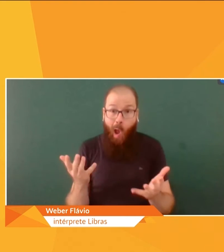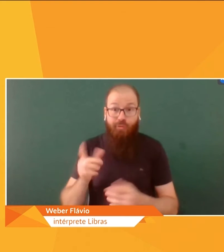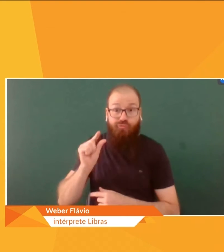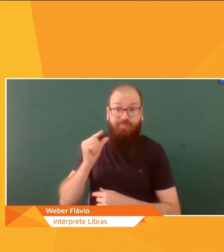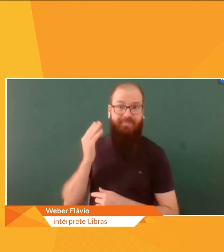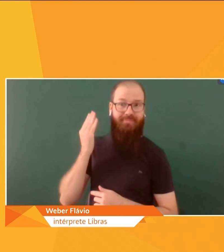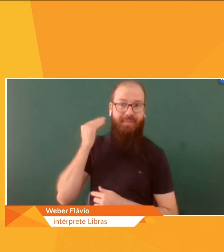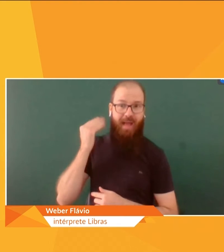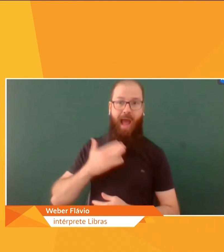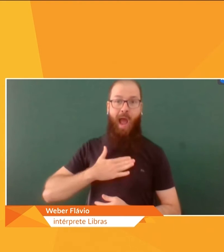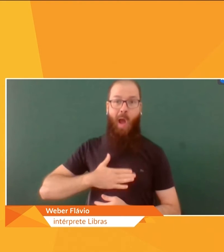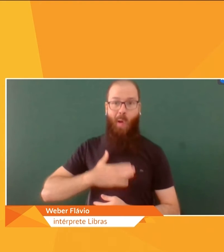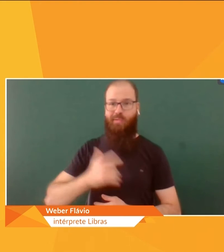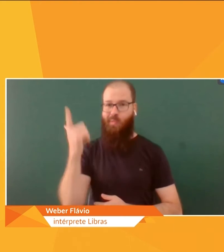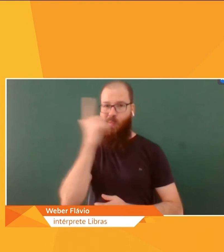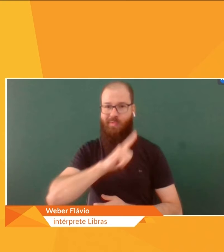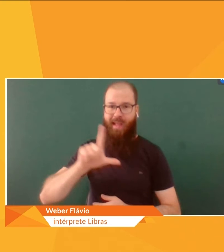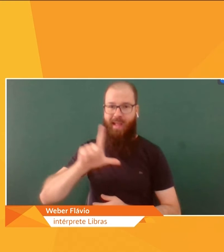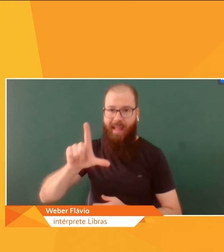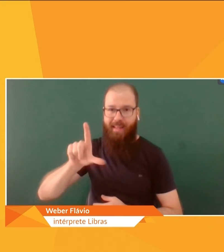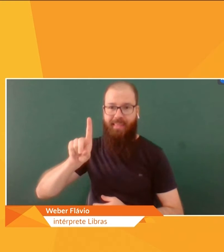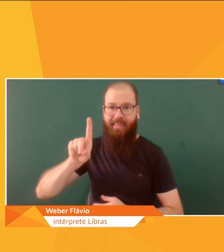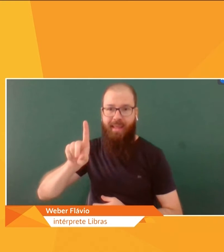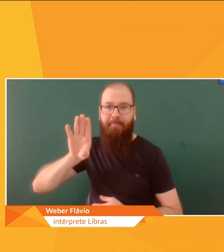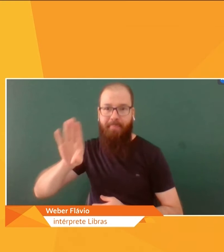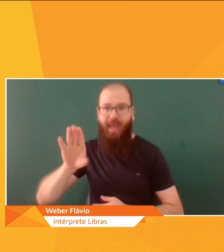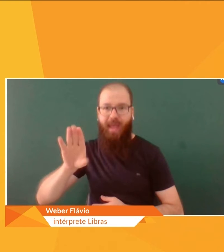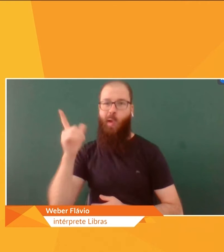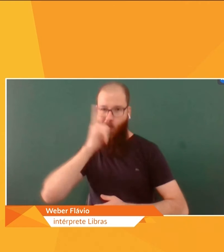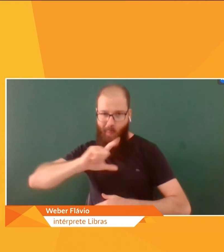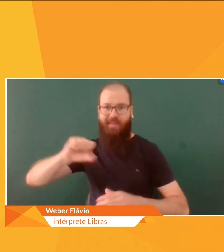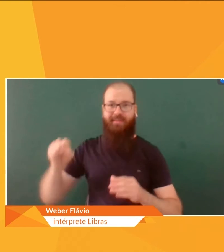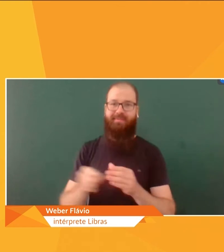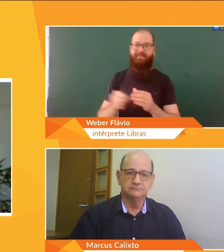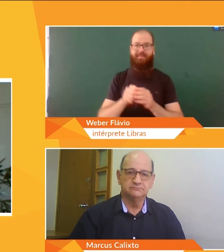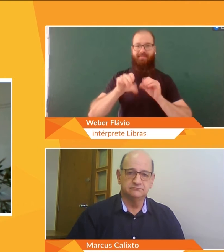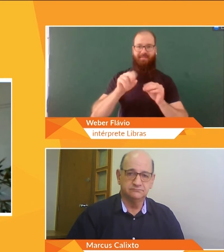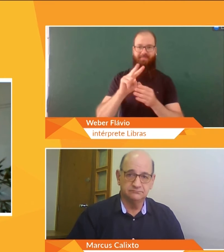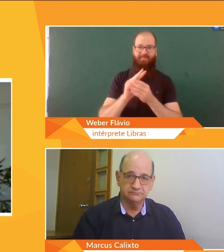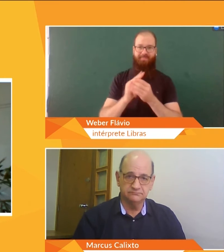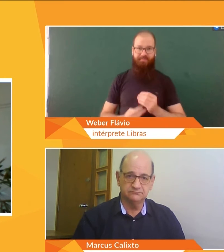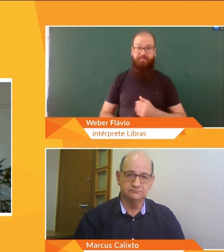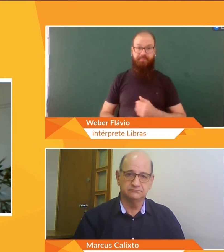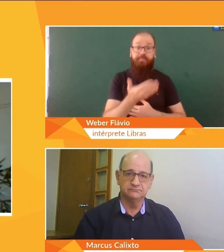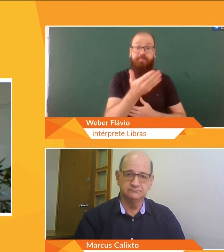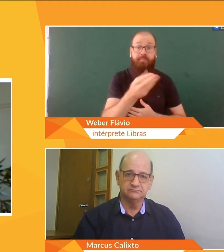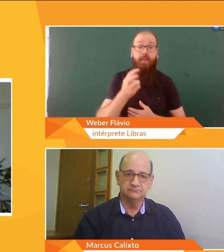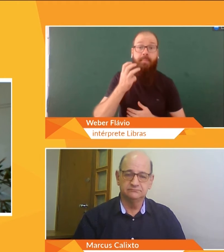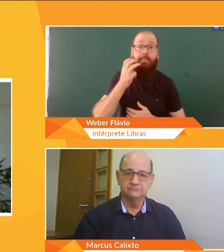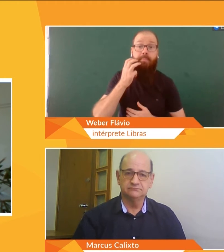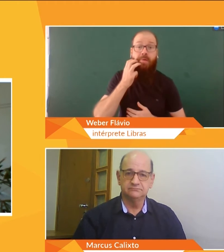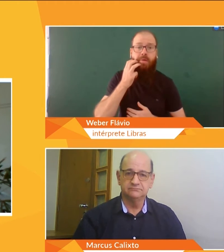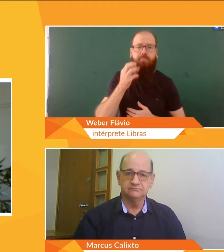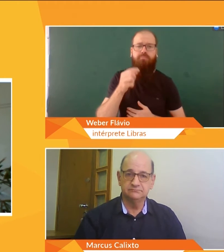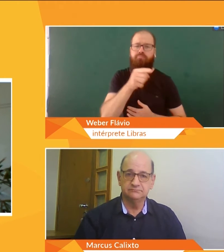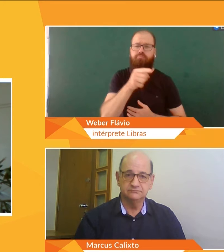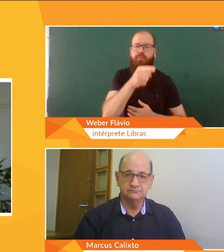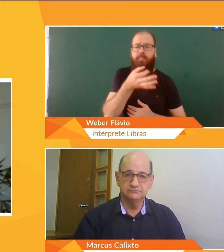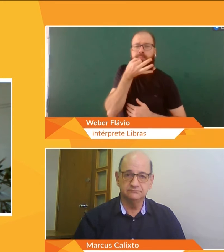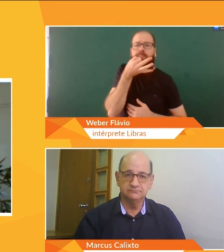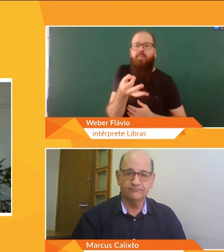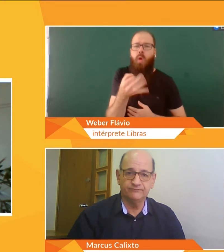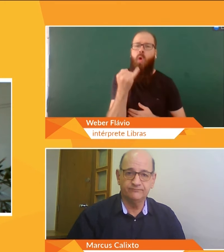agora nesse mês de agosto. Marcos, para você, qual que a importância do evento e também da